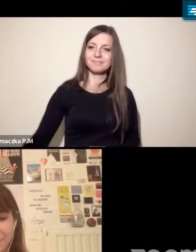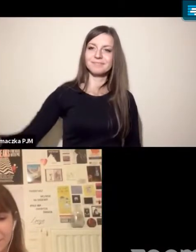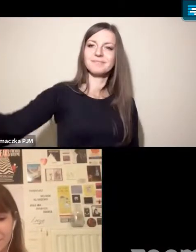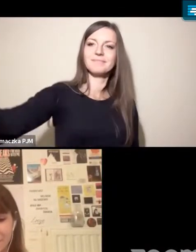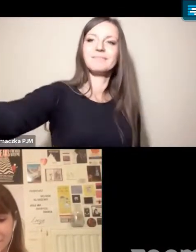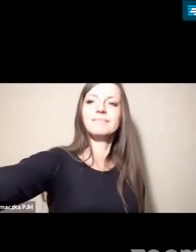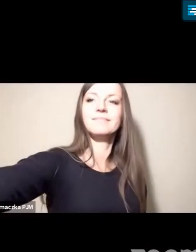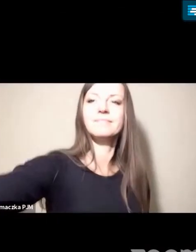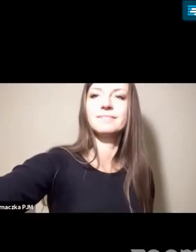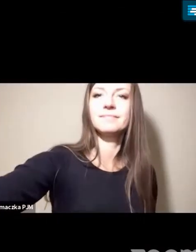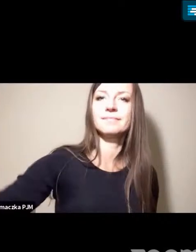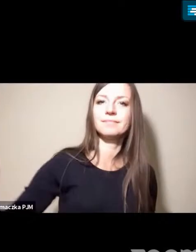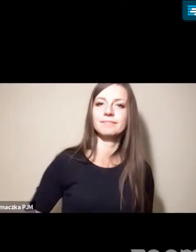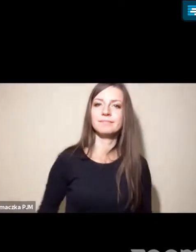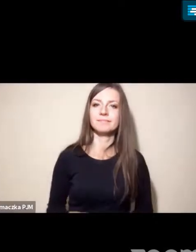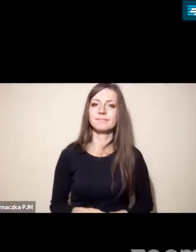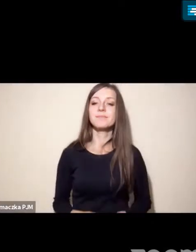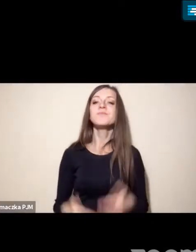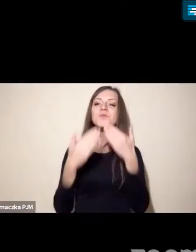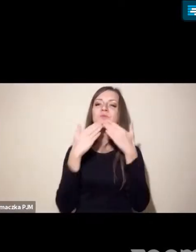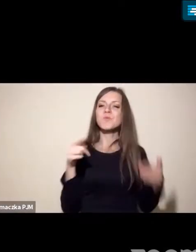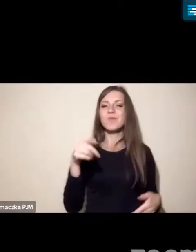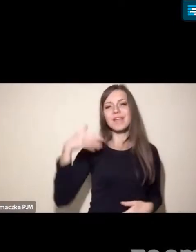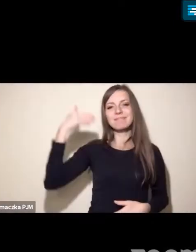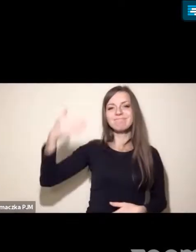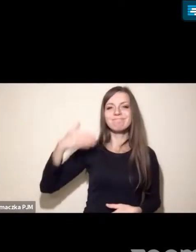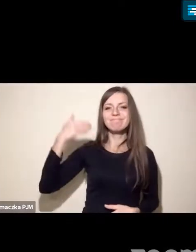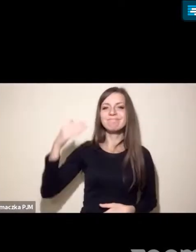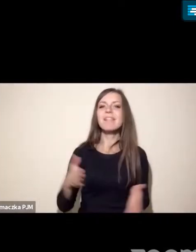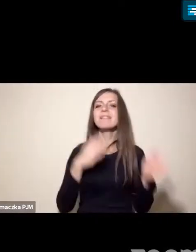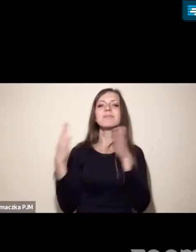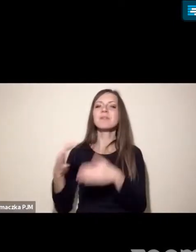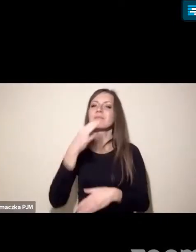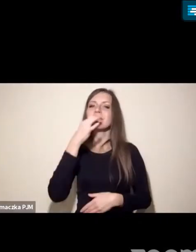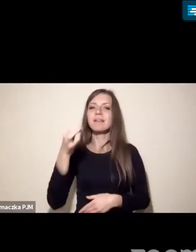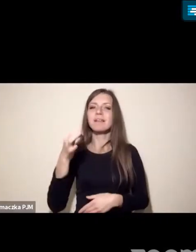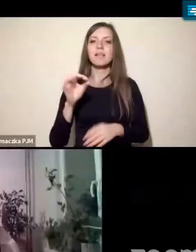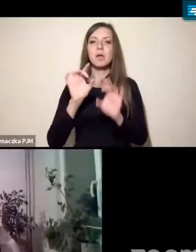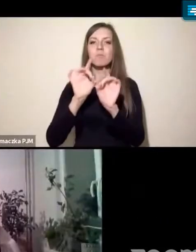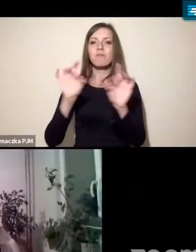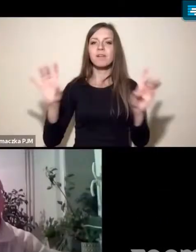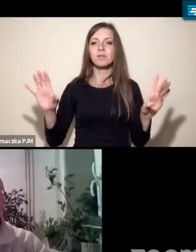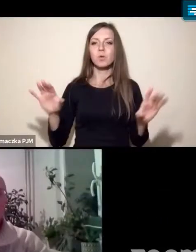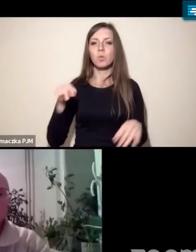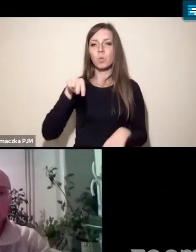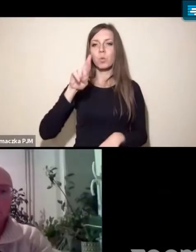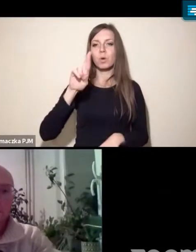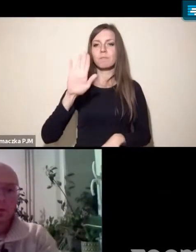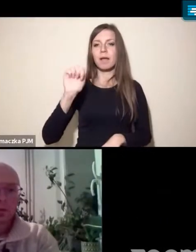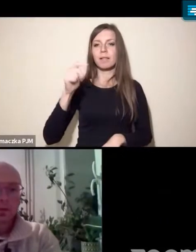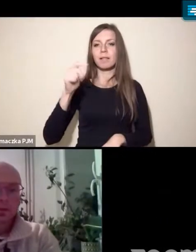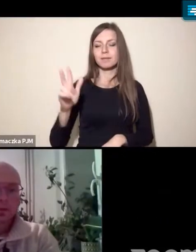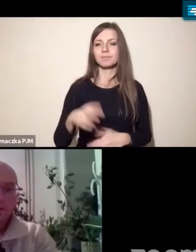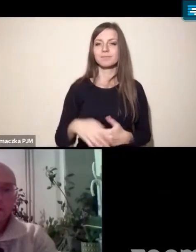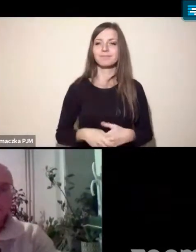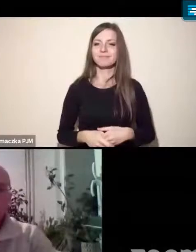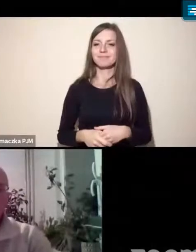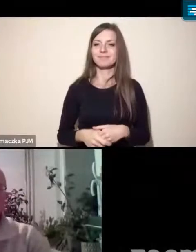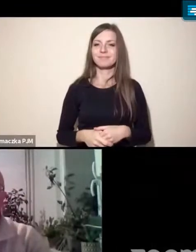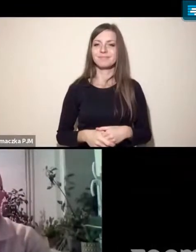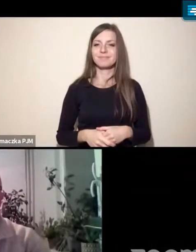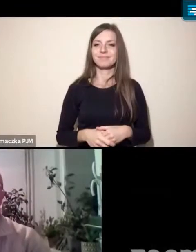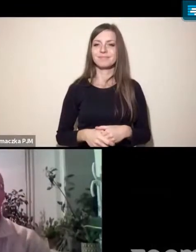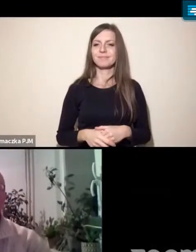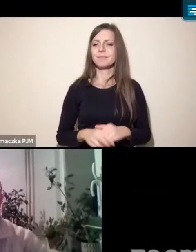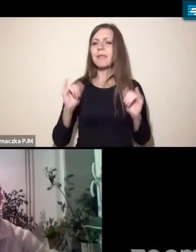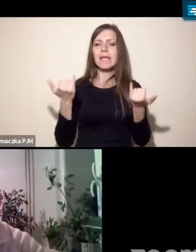Bardzo dziękuję za Panię wypowiedź. Moje kolejne pytanie kieruję do Profesora Marcina Urbaniaka. Panie Profesorze, jak